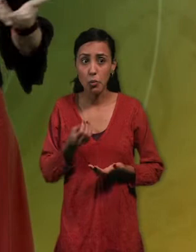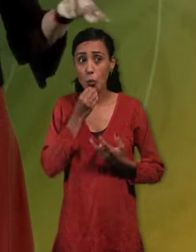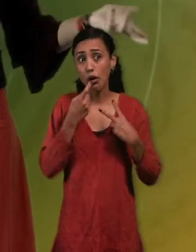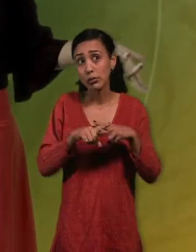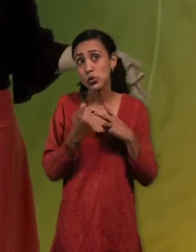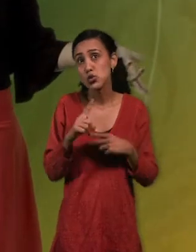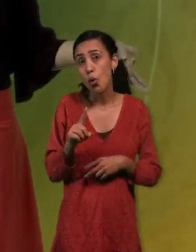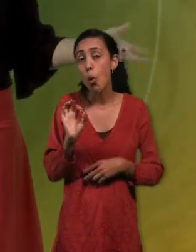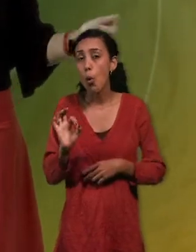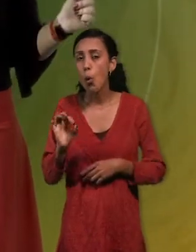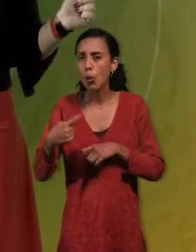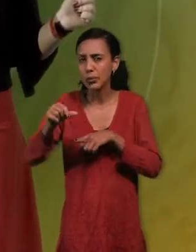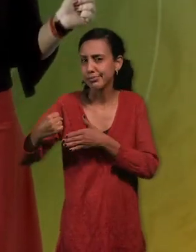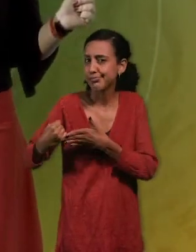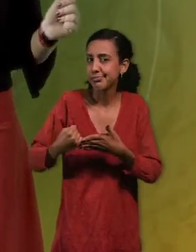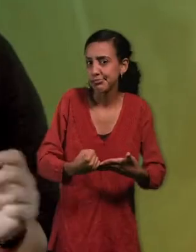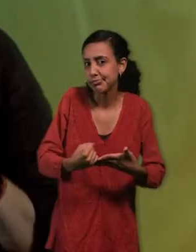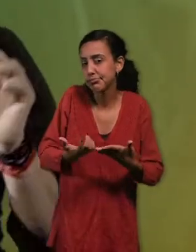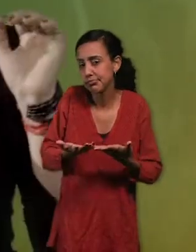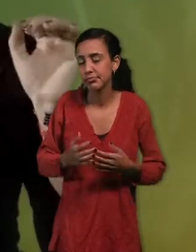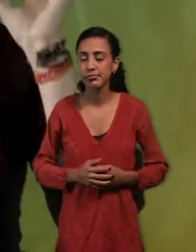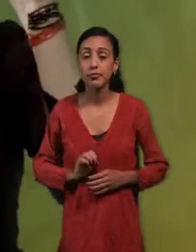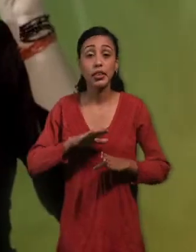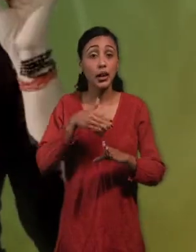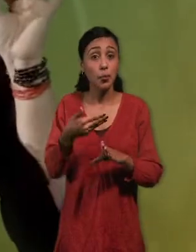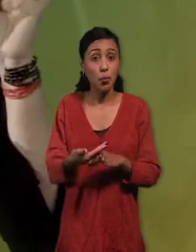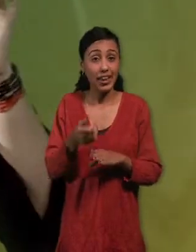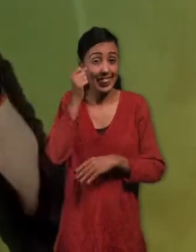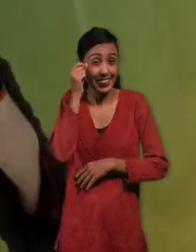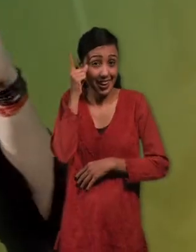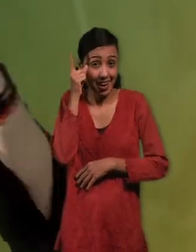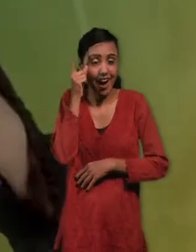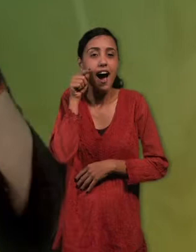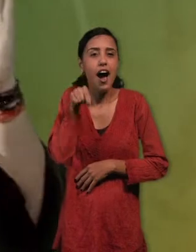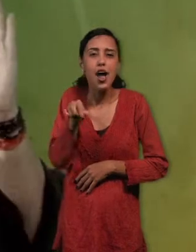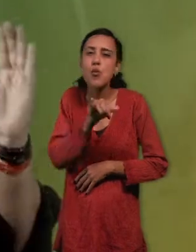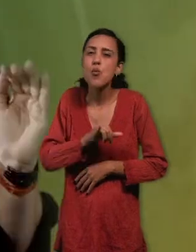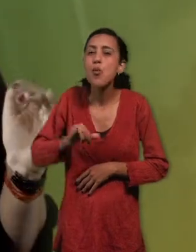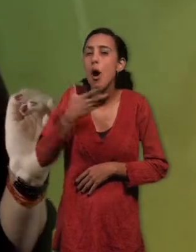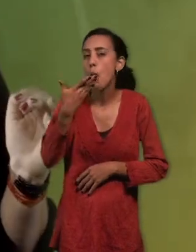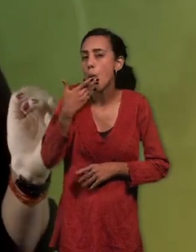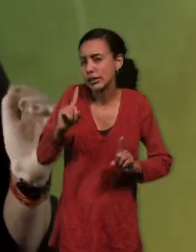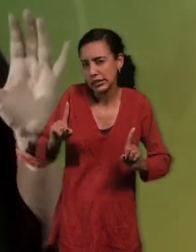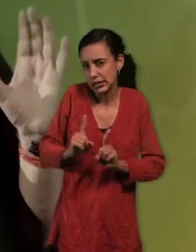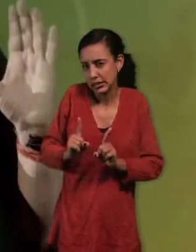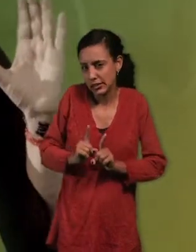o lo hace con la ayuda de los demás. Luego que tengamos esa idea, tenemos que hacer como una especie de cuento pequeño, donde